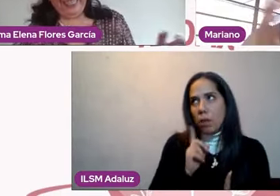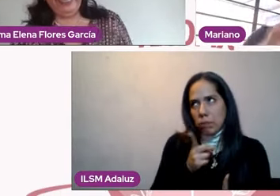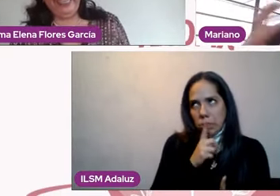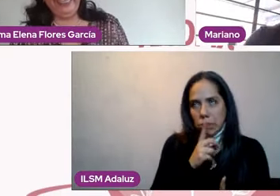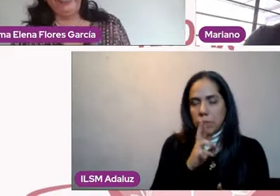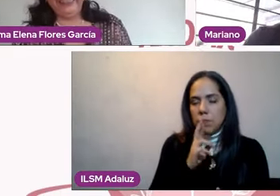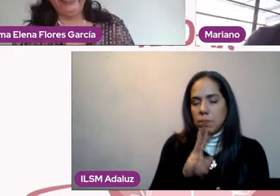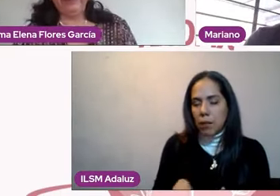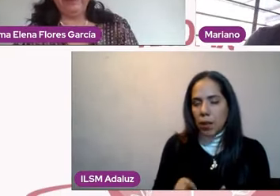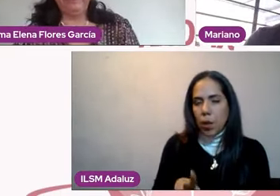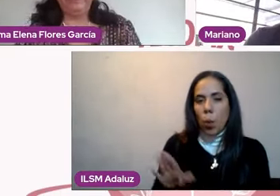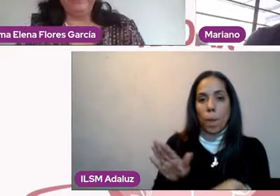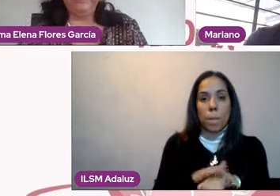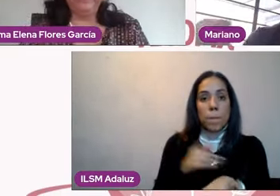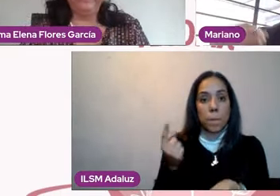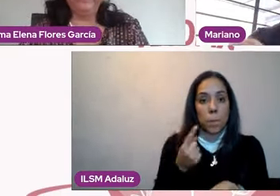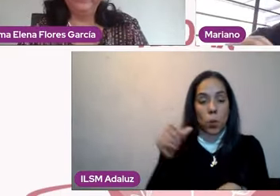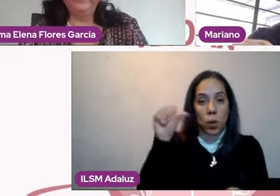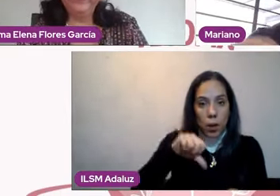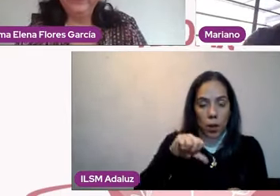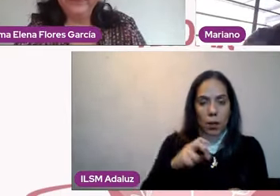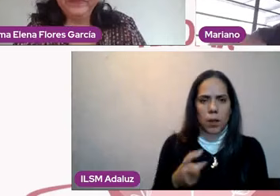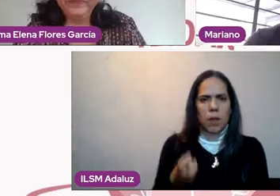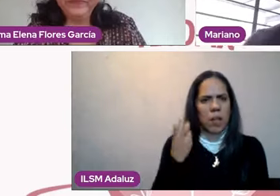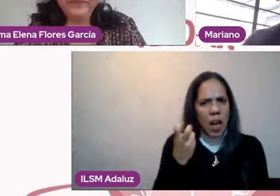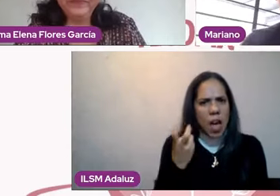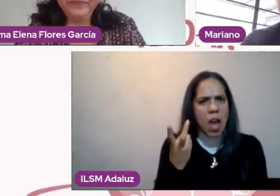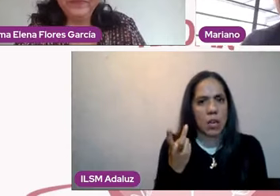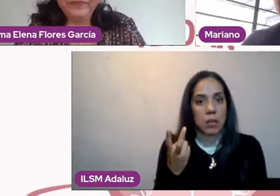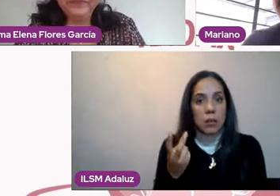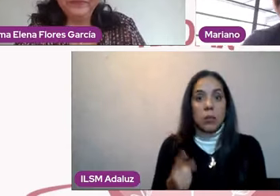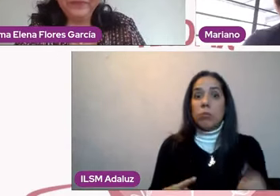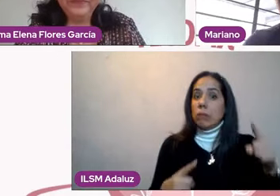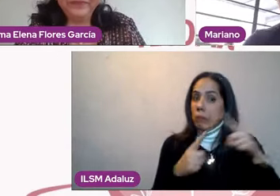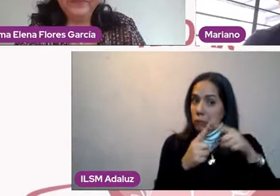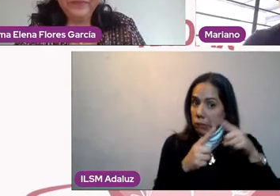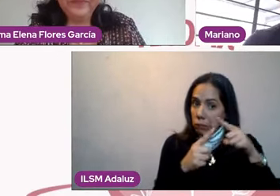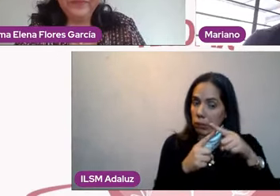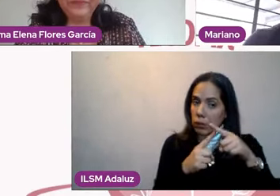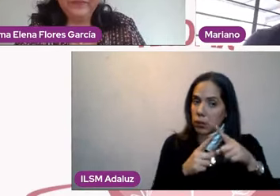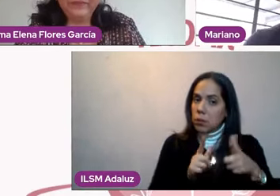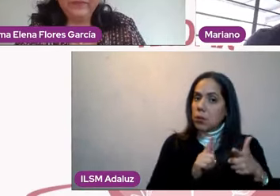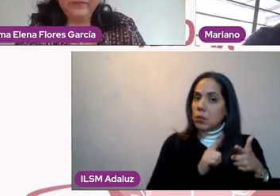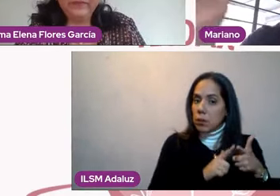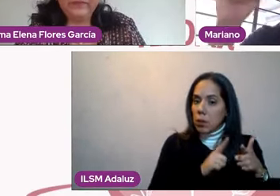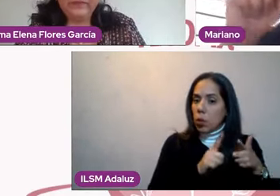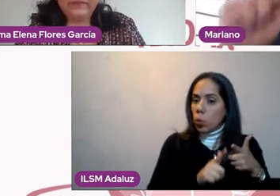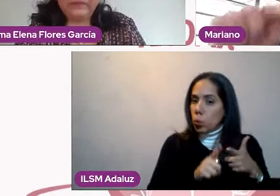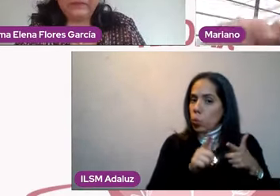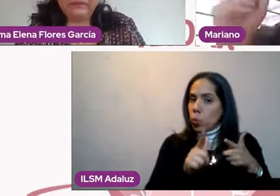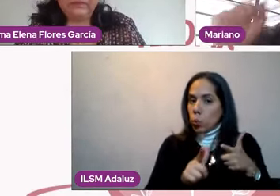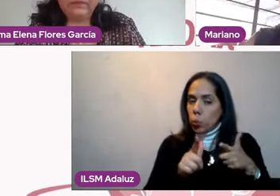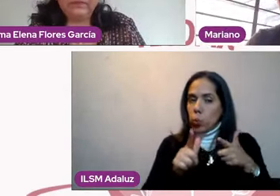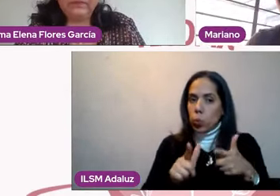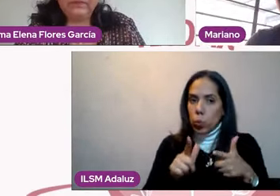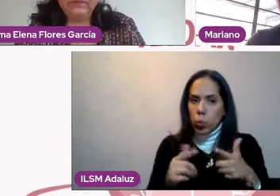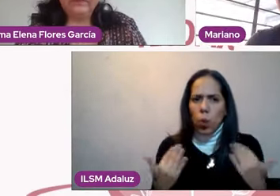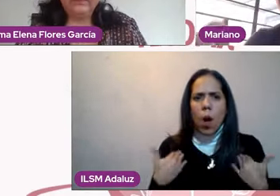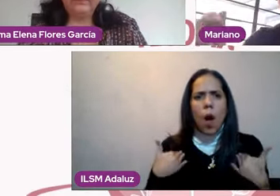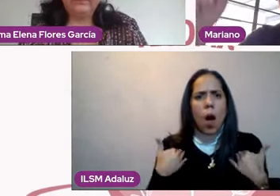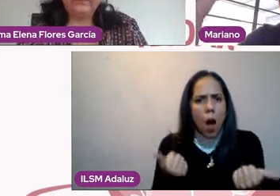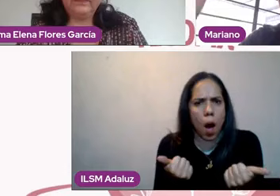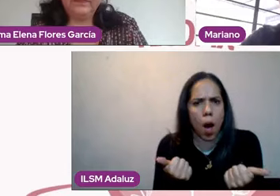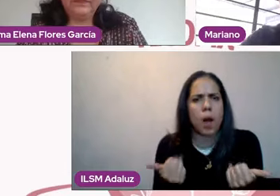Es decir, es una tarea arda que se puede entender a través de este tipo de